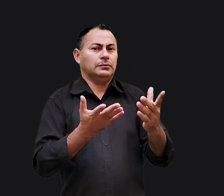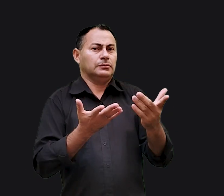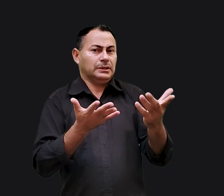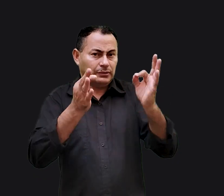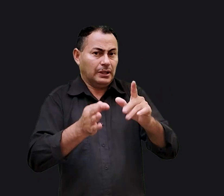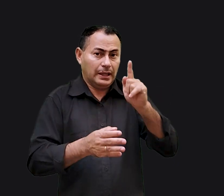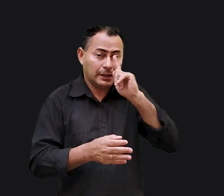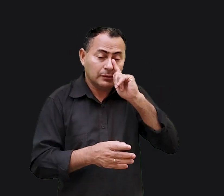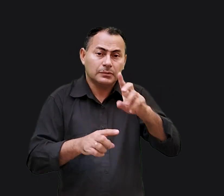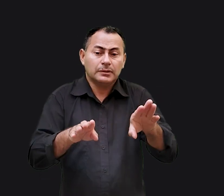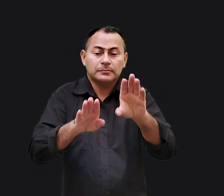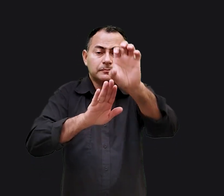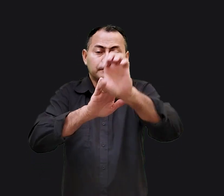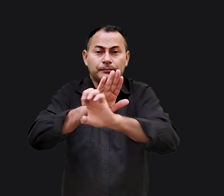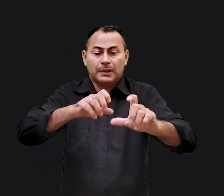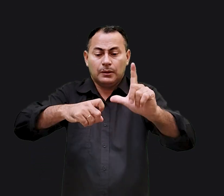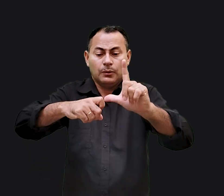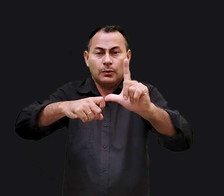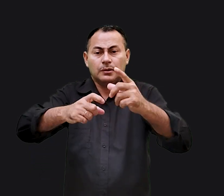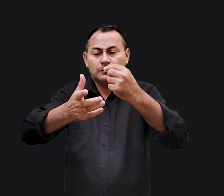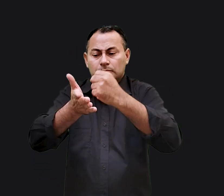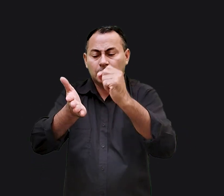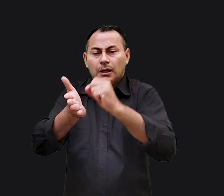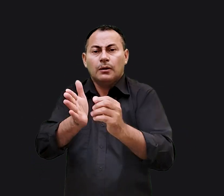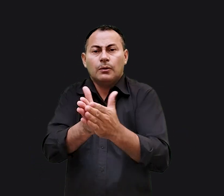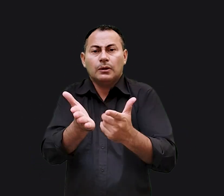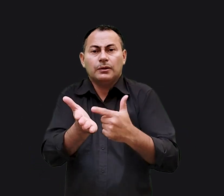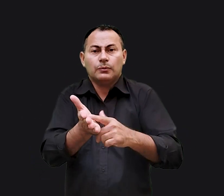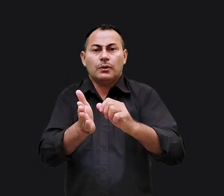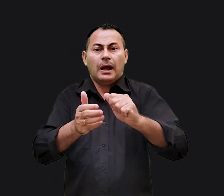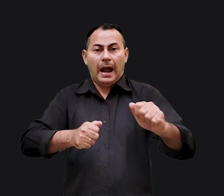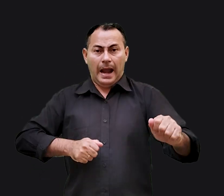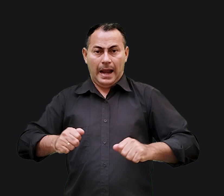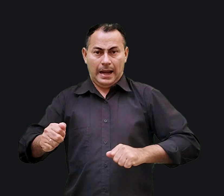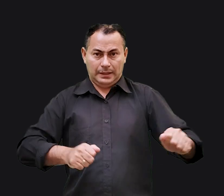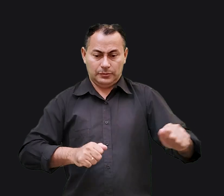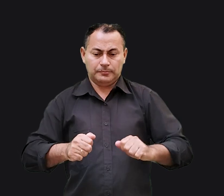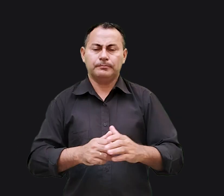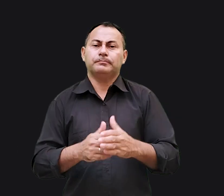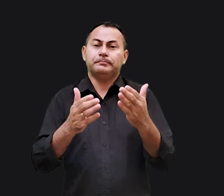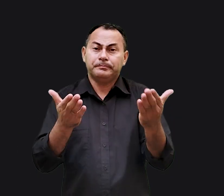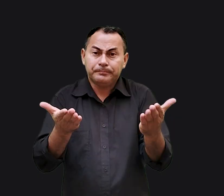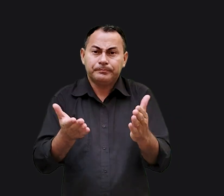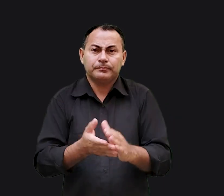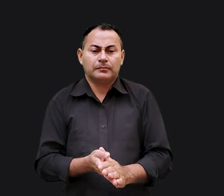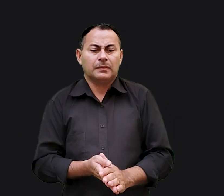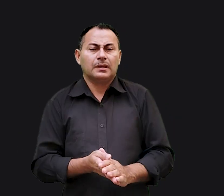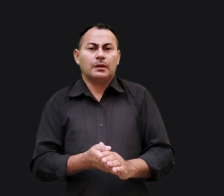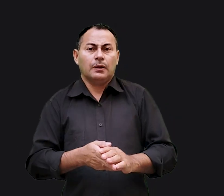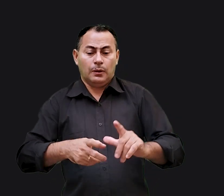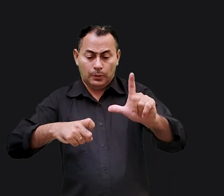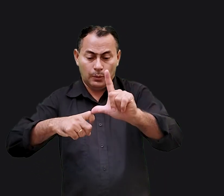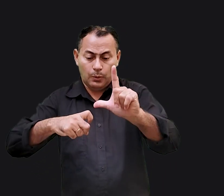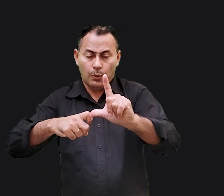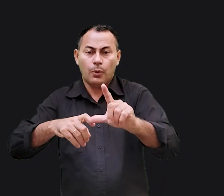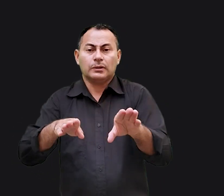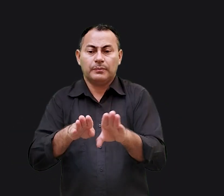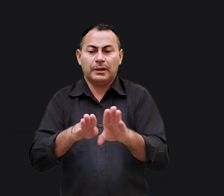grego também. Além desse Evangelho, Lucas escreveu o livro de Atos. Aliás, ele o também